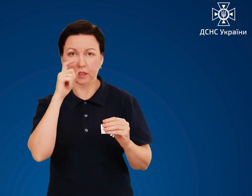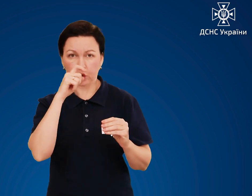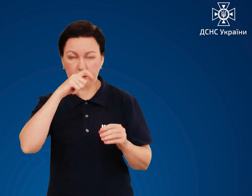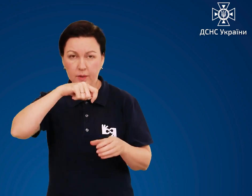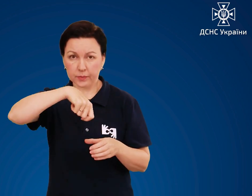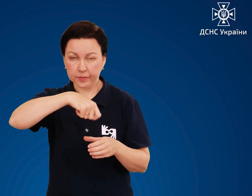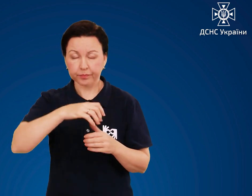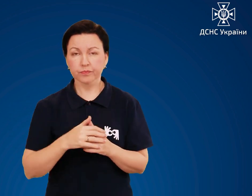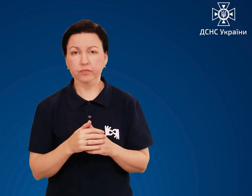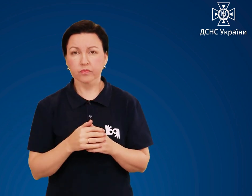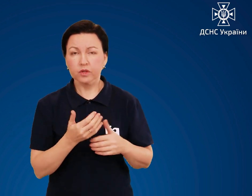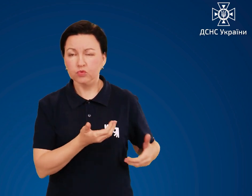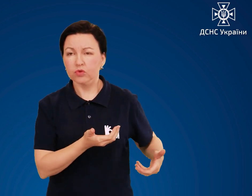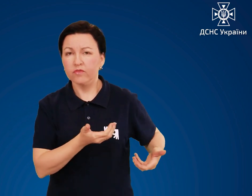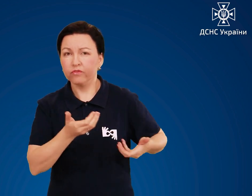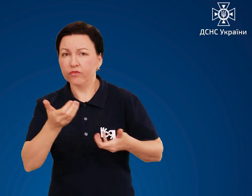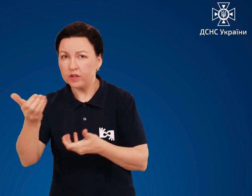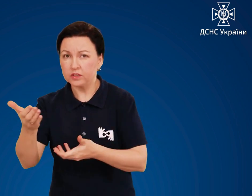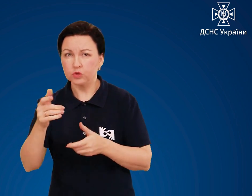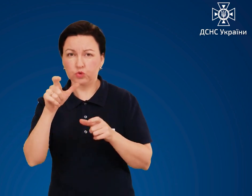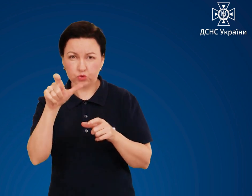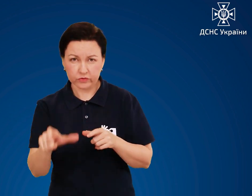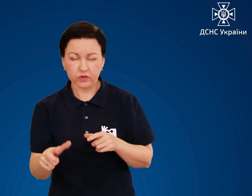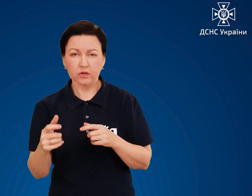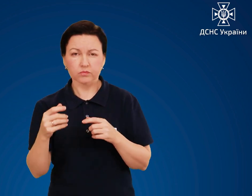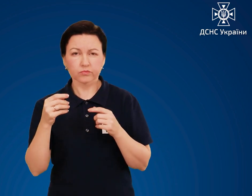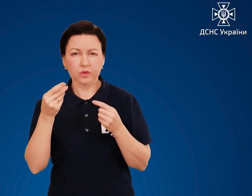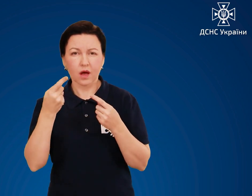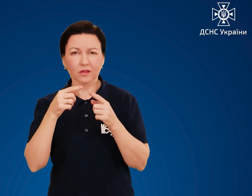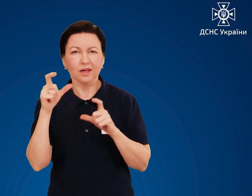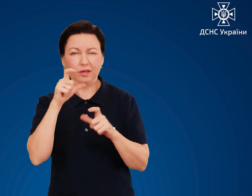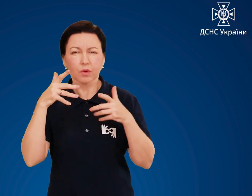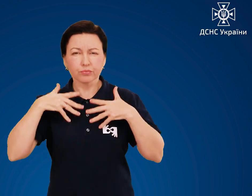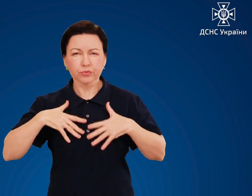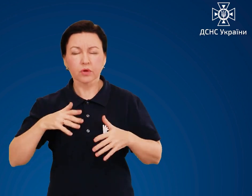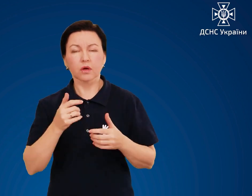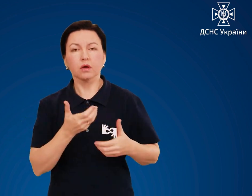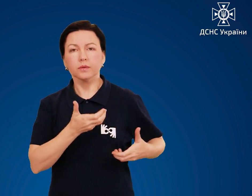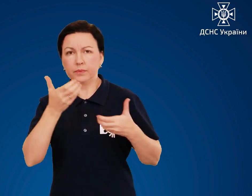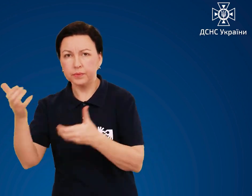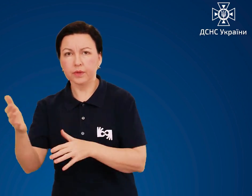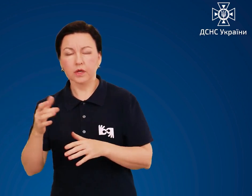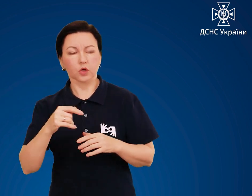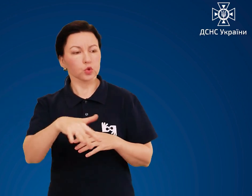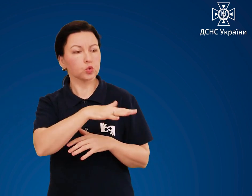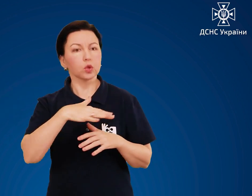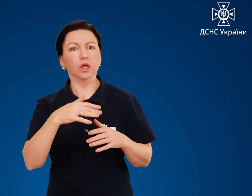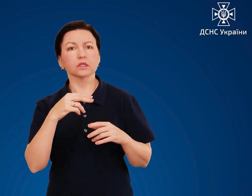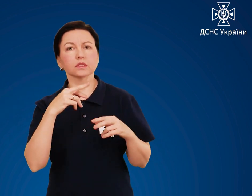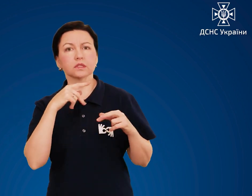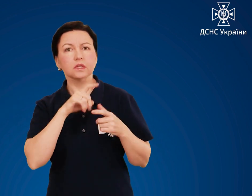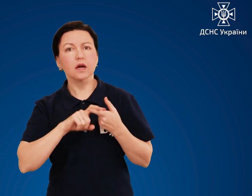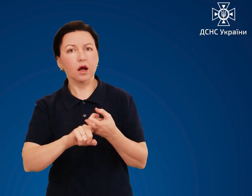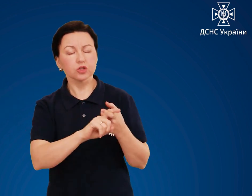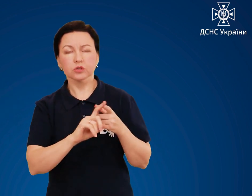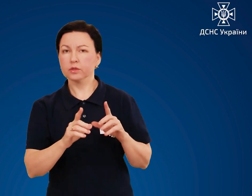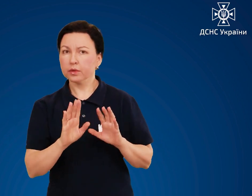потерпілого із зони зараження та забезпечити йому спокій і тепло. Запам'ятайте!